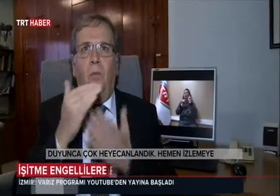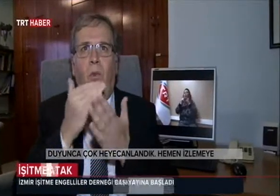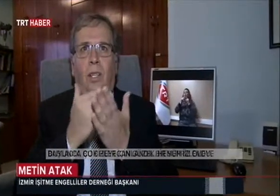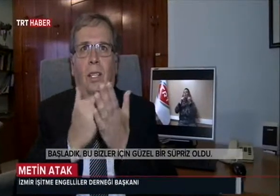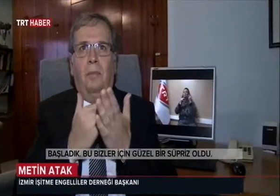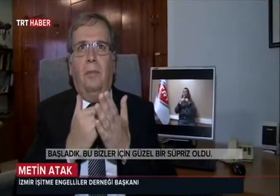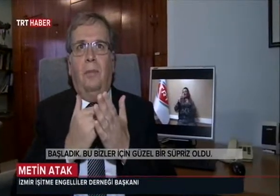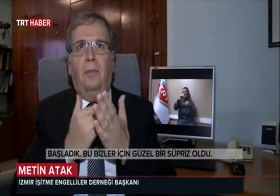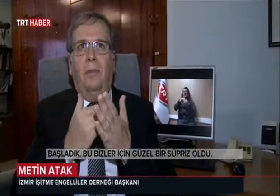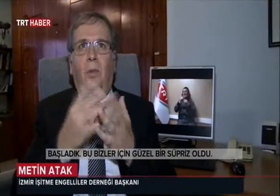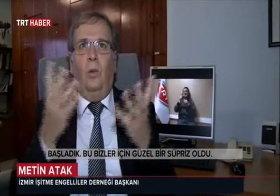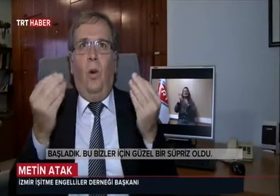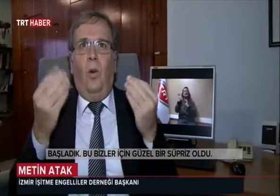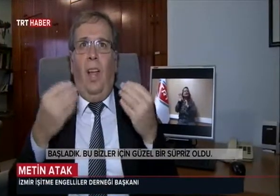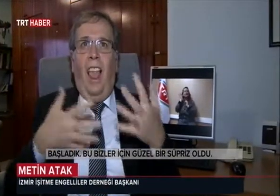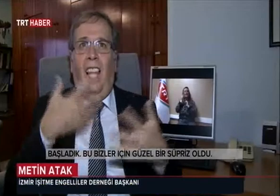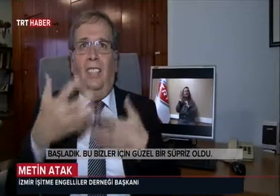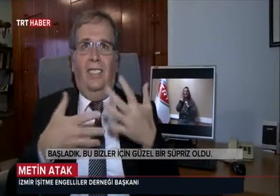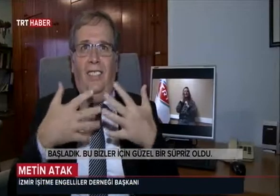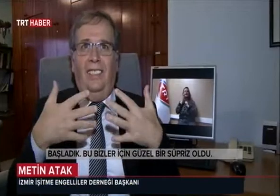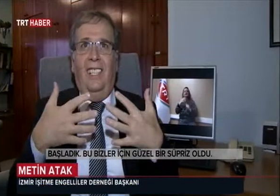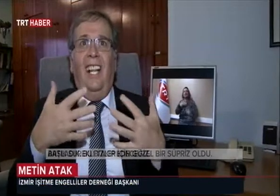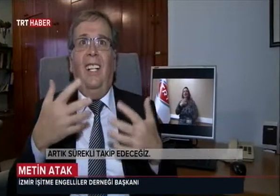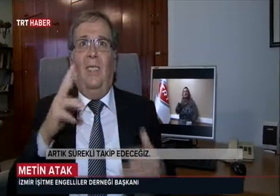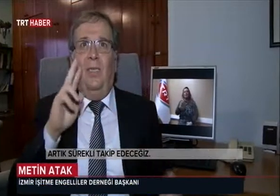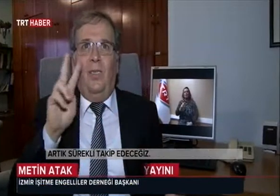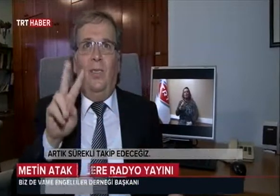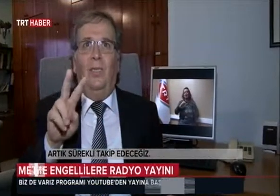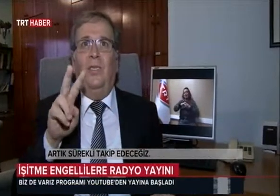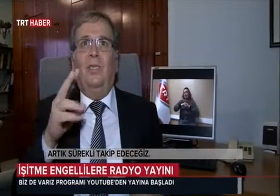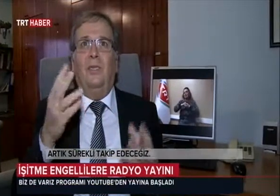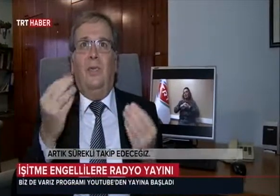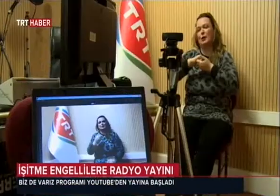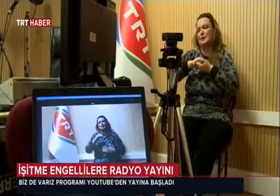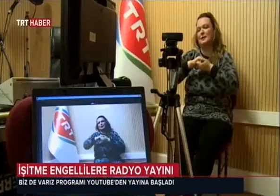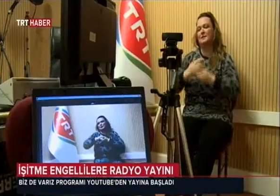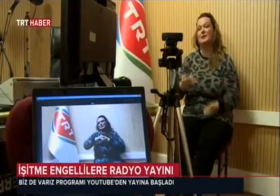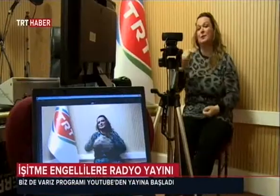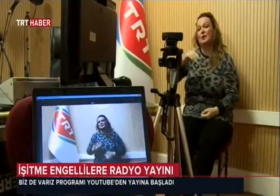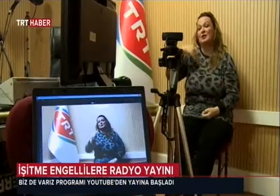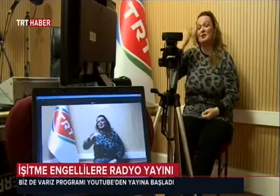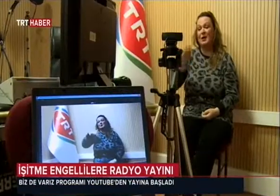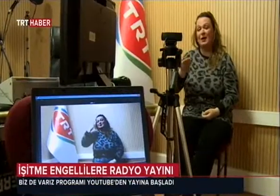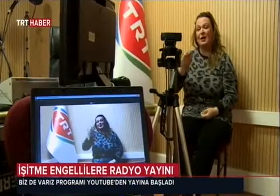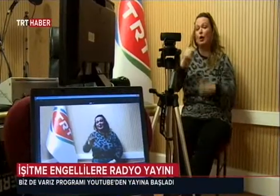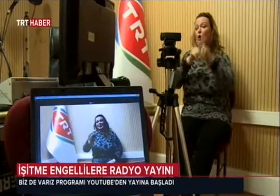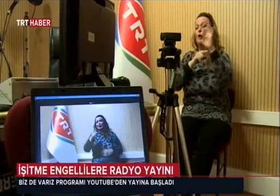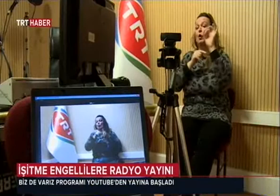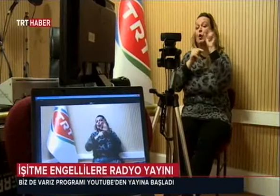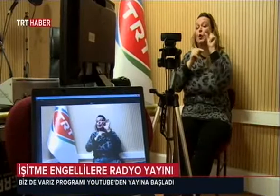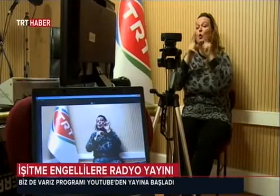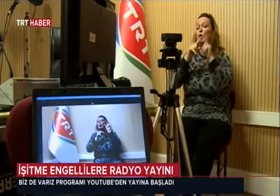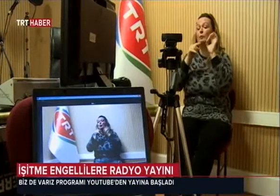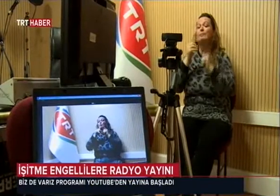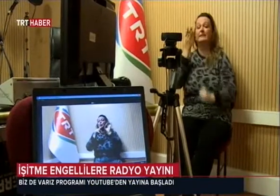Hemen izlemeye başladık. Bu bizler için güzel bir sürpriz oldu. Artık sürekli takip edeceğiz. Bundan sonra YouTube'dan izlemek